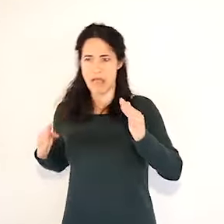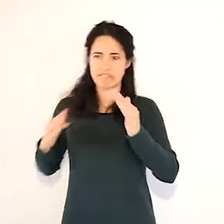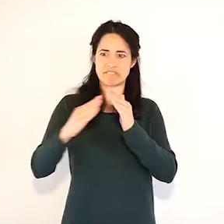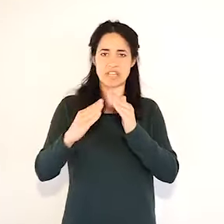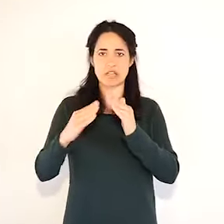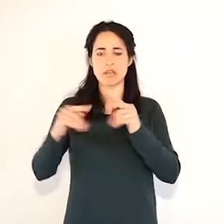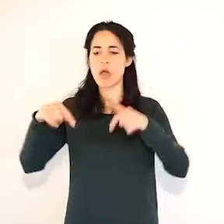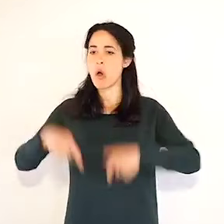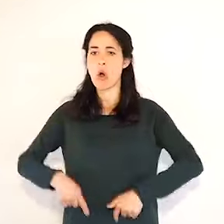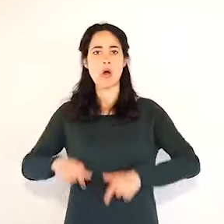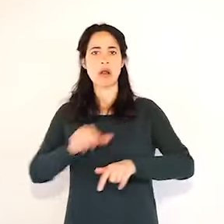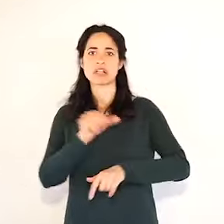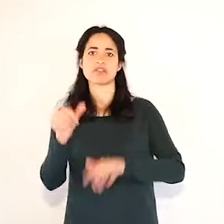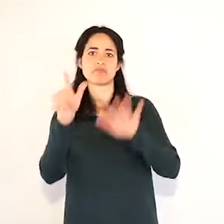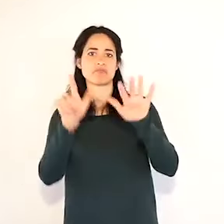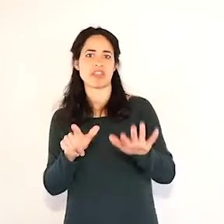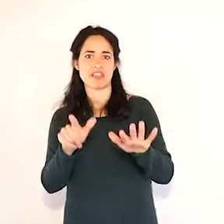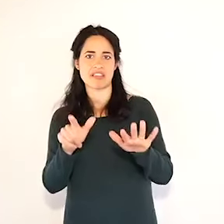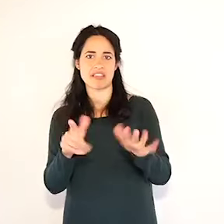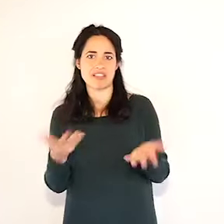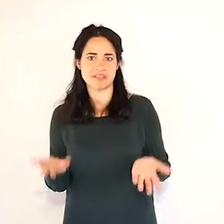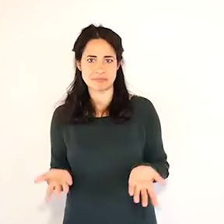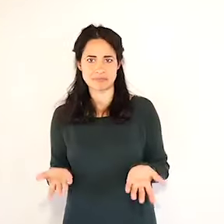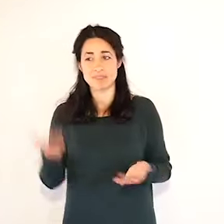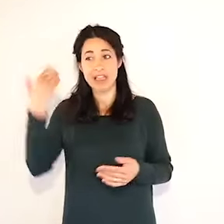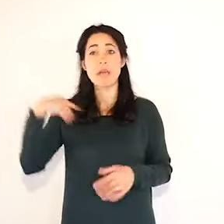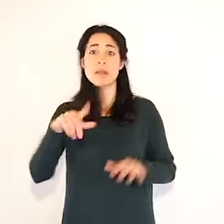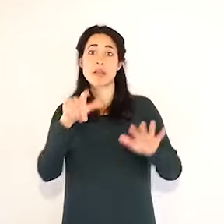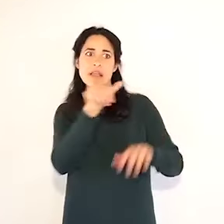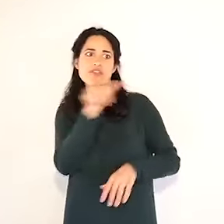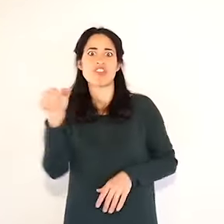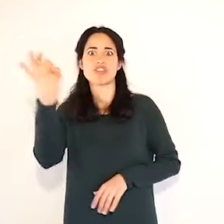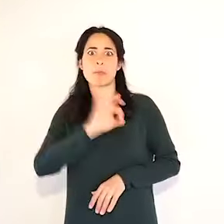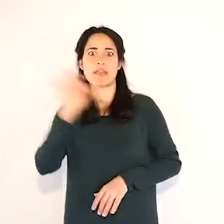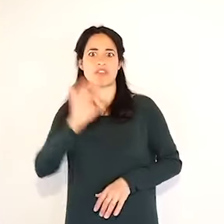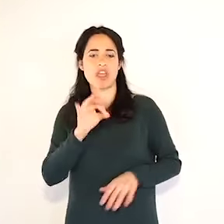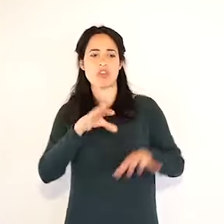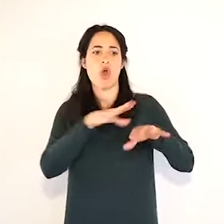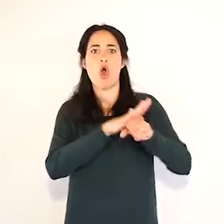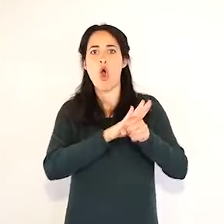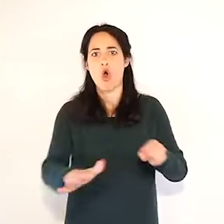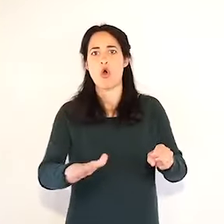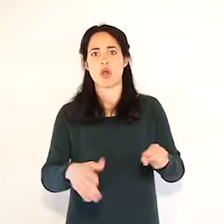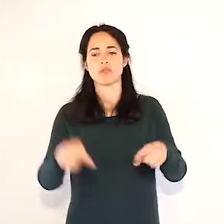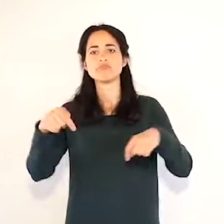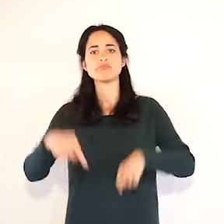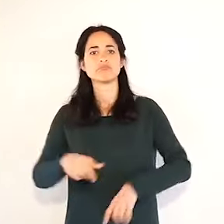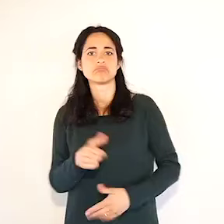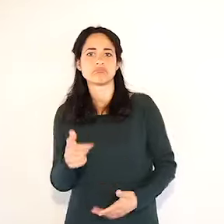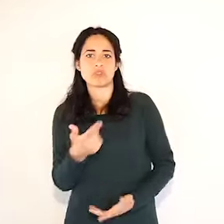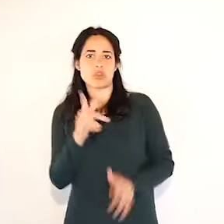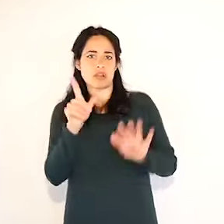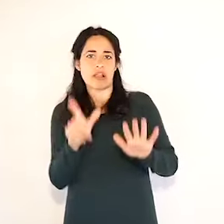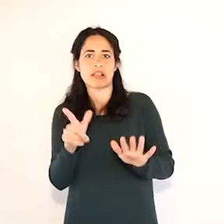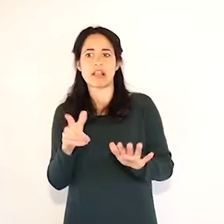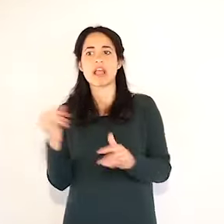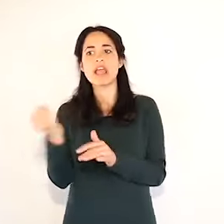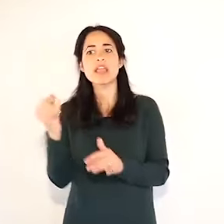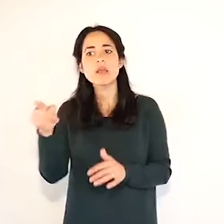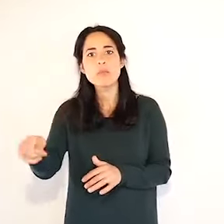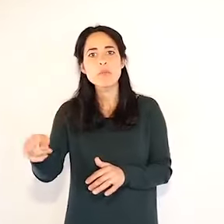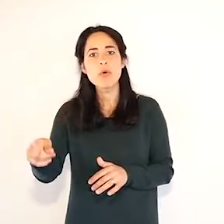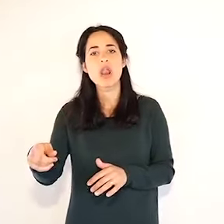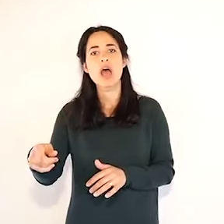nei reparti Covid dell'ospedale di Imola su un totale di 118 letti Covid abbiamo